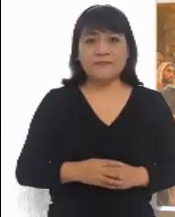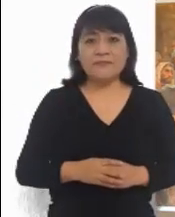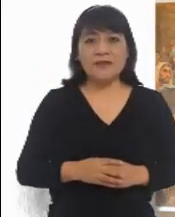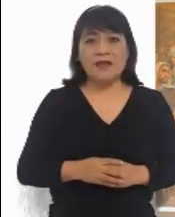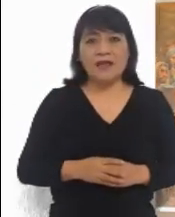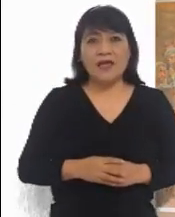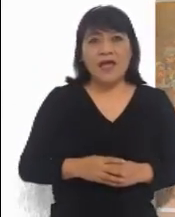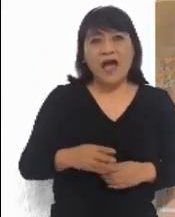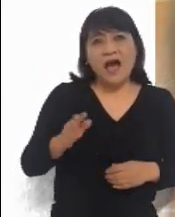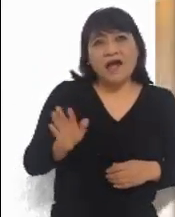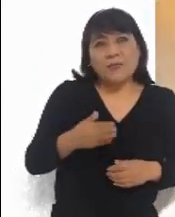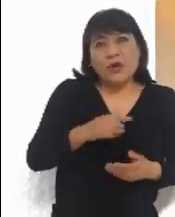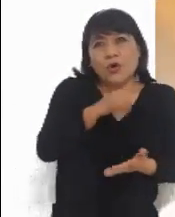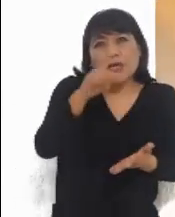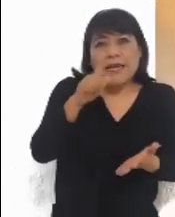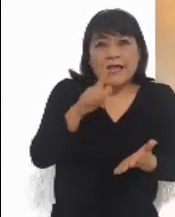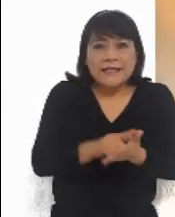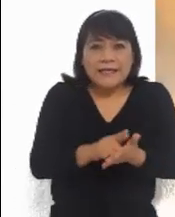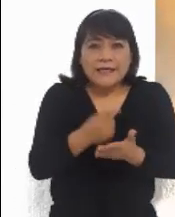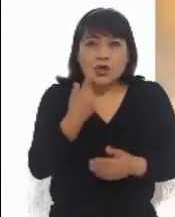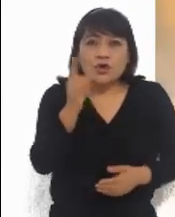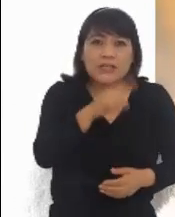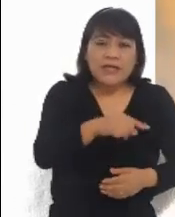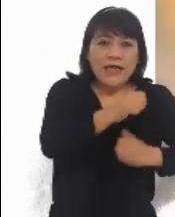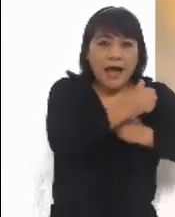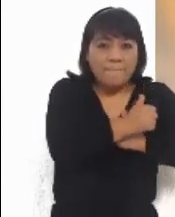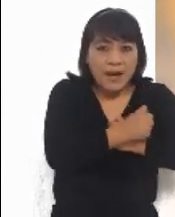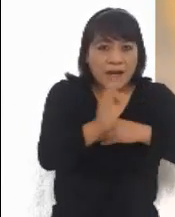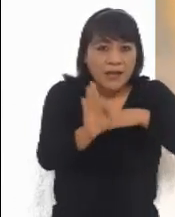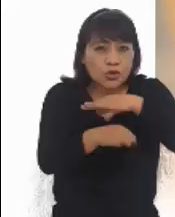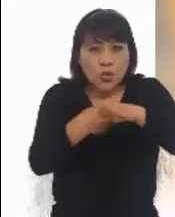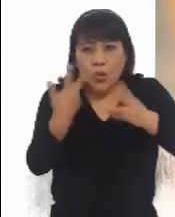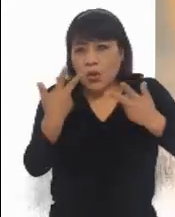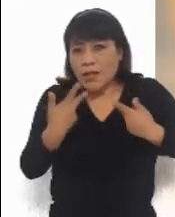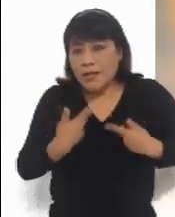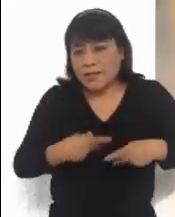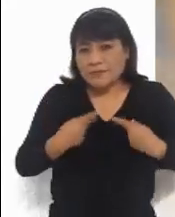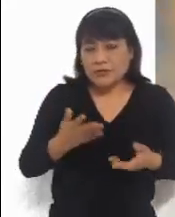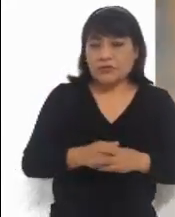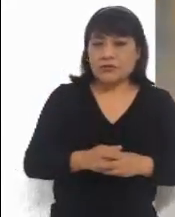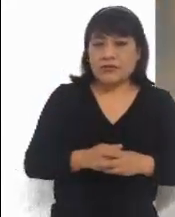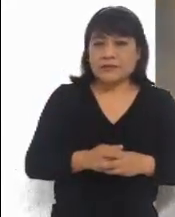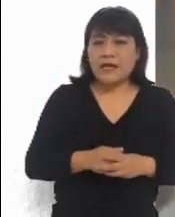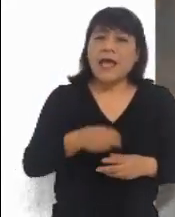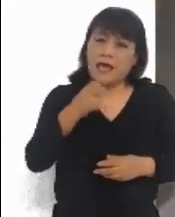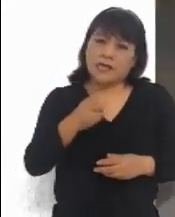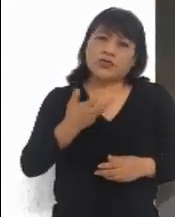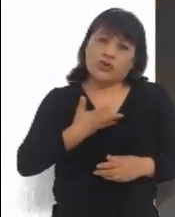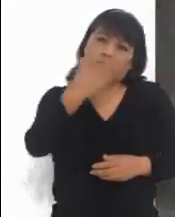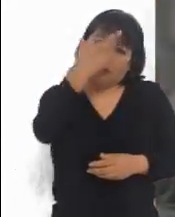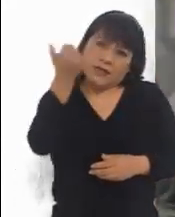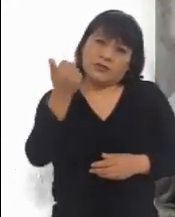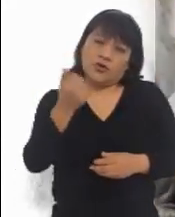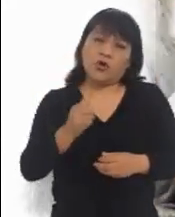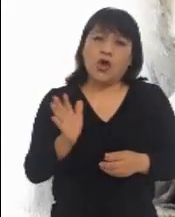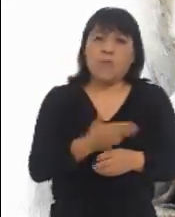Quizás el principio de donde brota la ley que ordena amar al prójimo y odiar al enemigo tenga sus razones. El pueblo